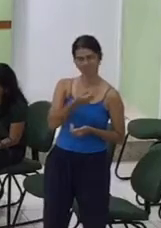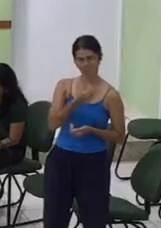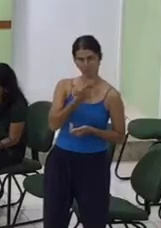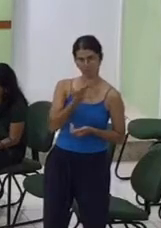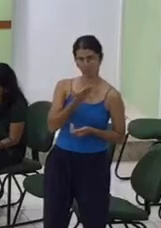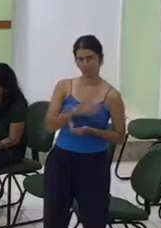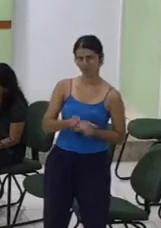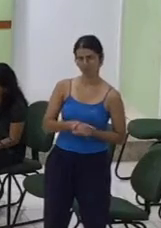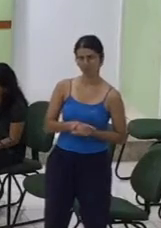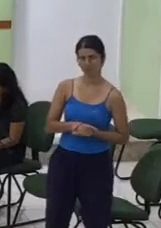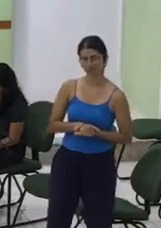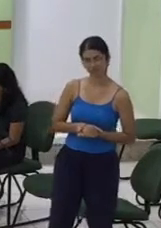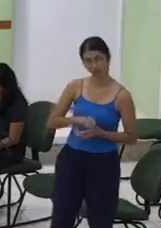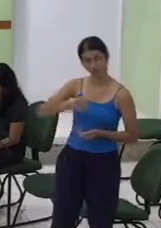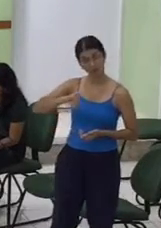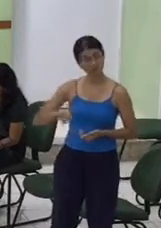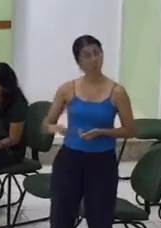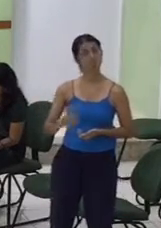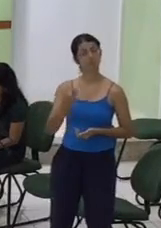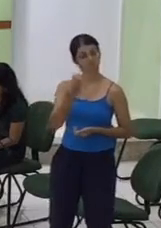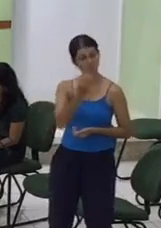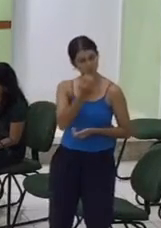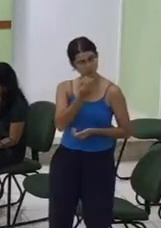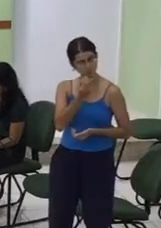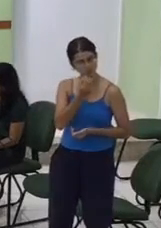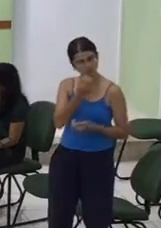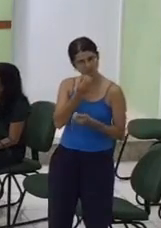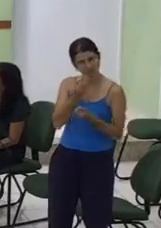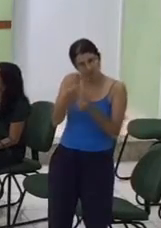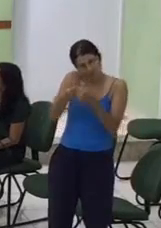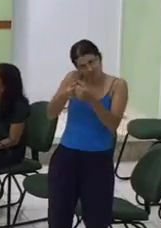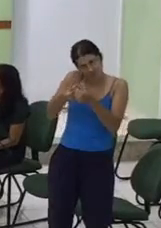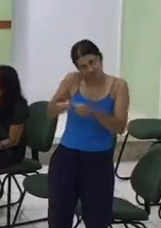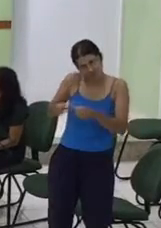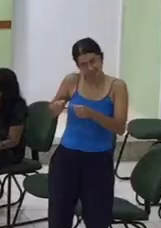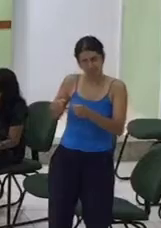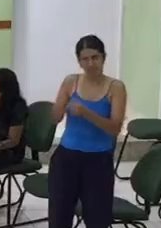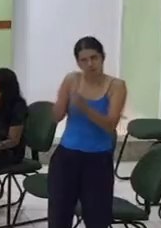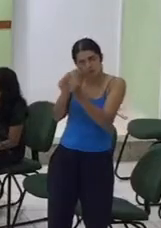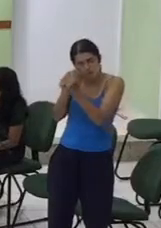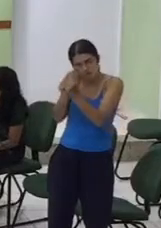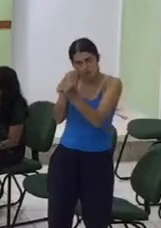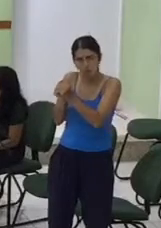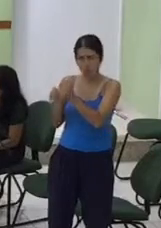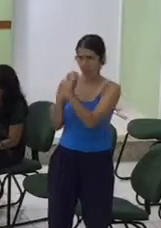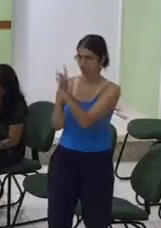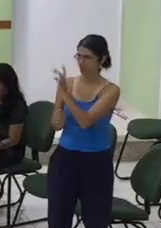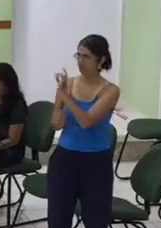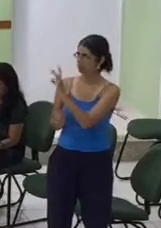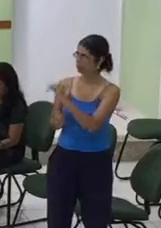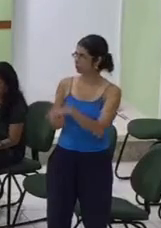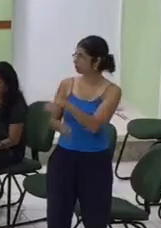Vocês Mais perto Da gente Eu agradeço a Deus Pela igreja de vocês E como vocês Têm sido Exemplo